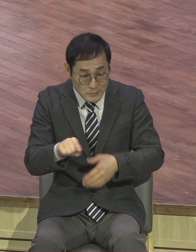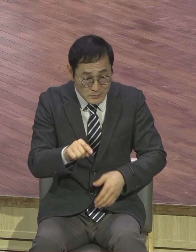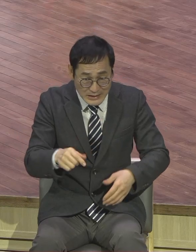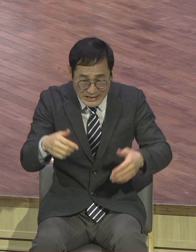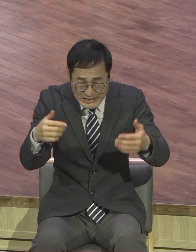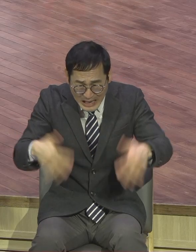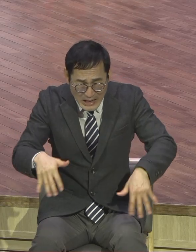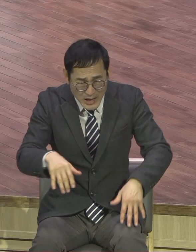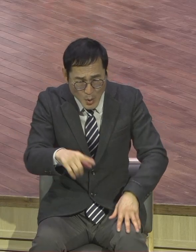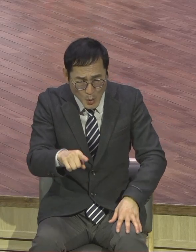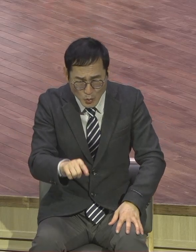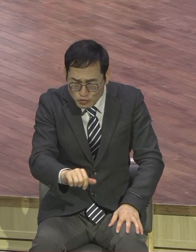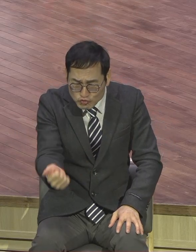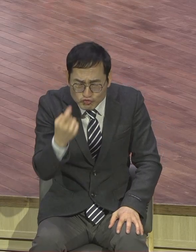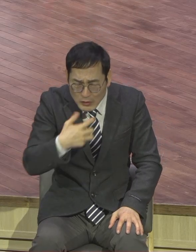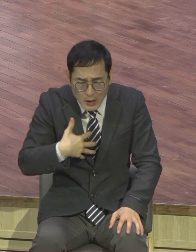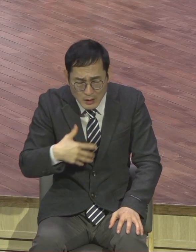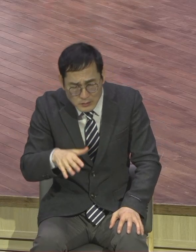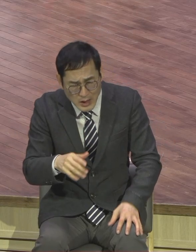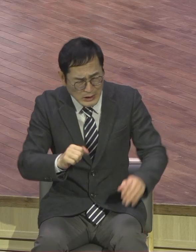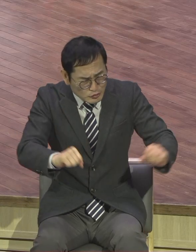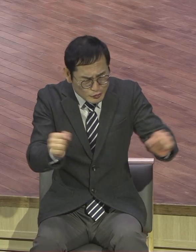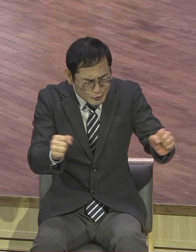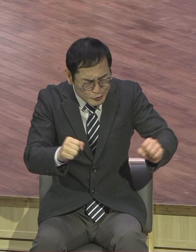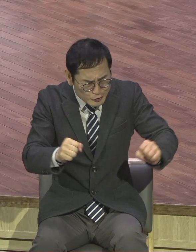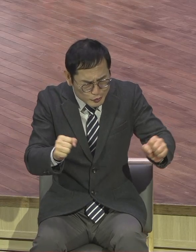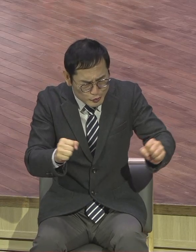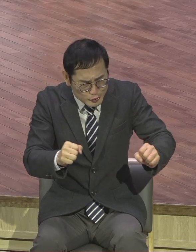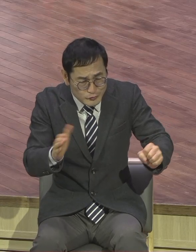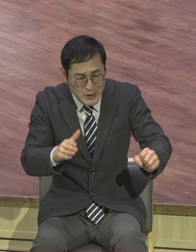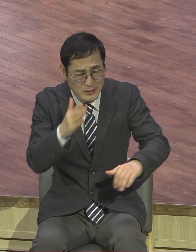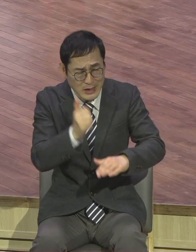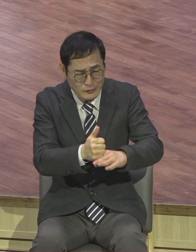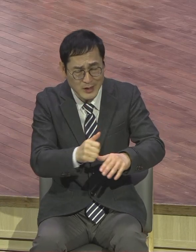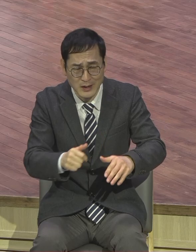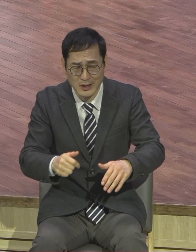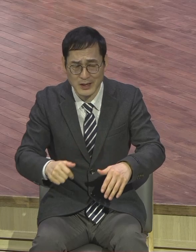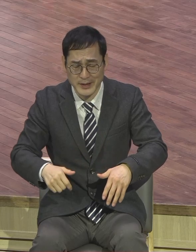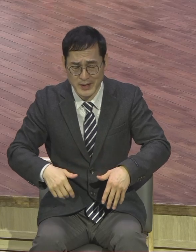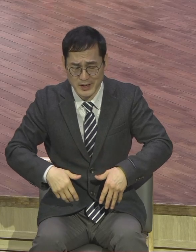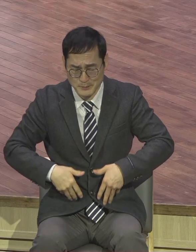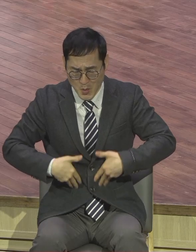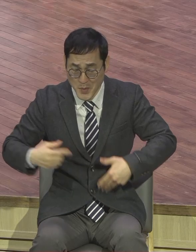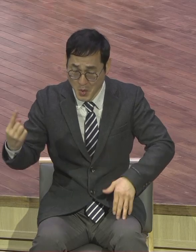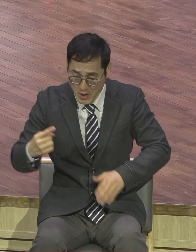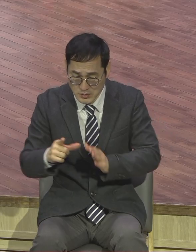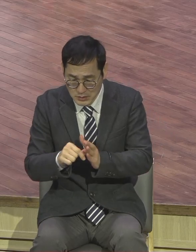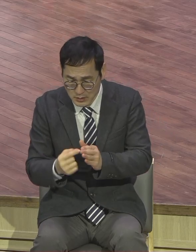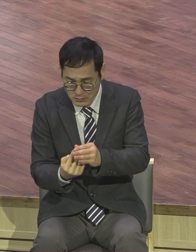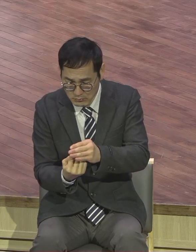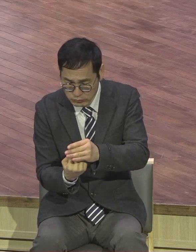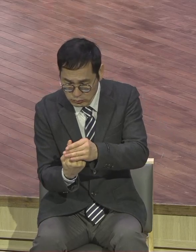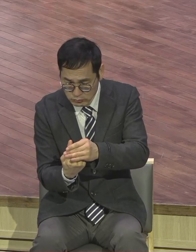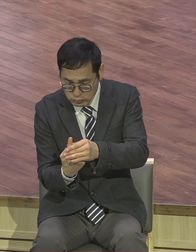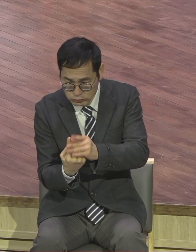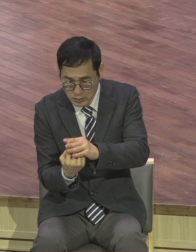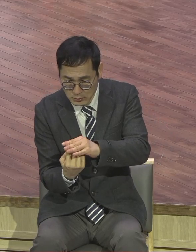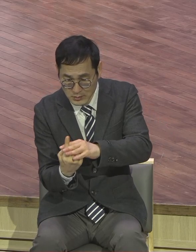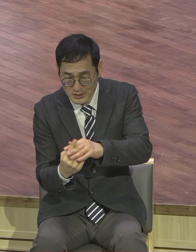것이 이 추운 겨울을 견디고 이걸 뚫고 땅땅 얼어있는 그 딱딱해진 그걸 치고 올라오느냐는 얘기예요. 그래서 과학자들이